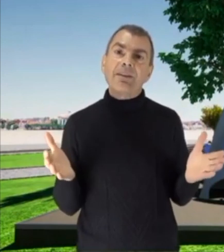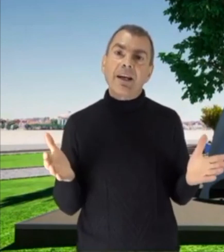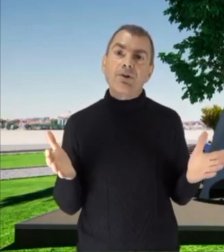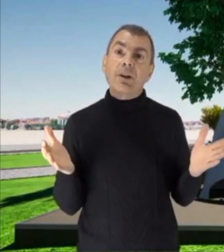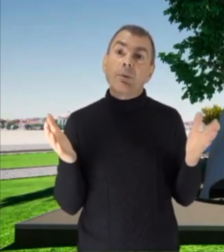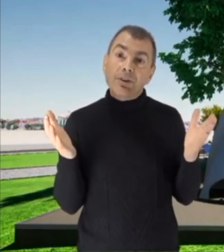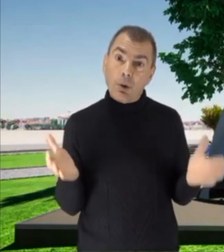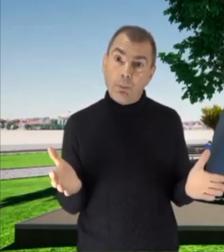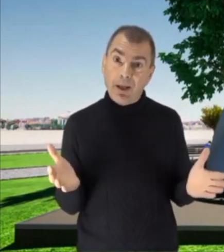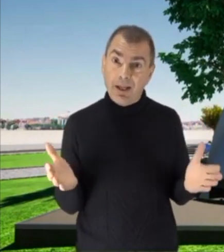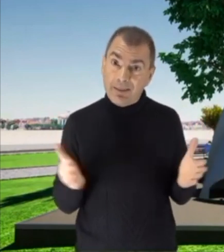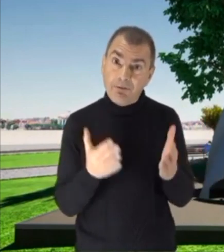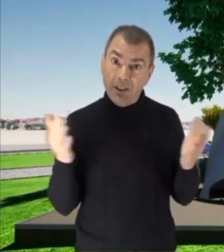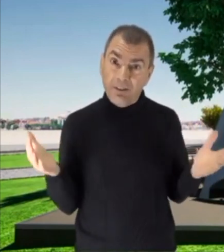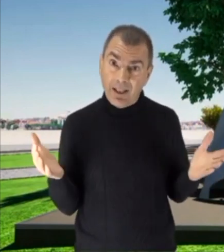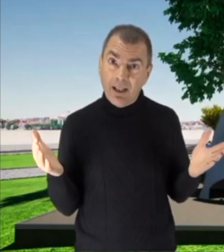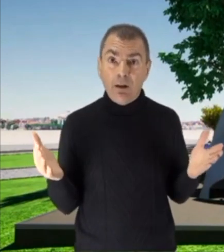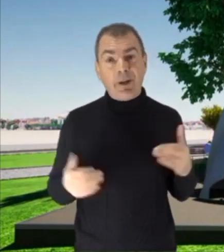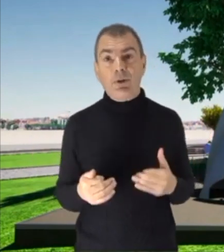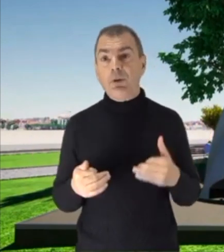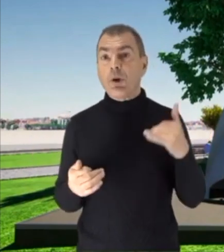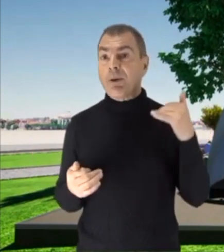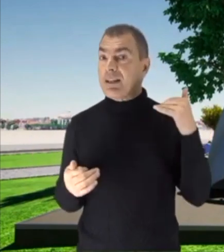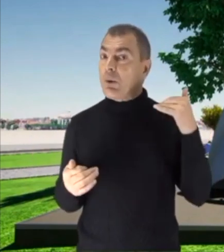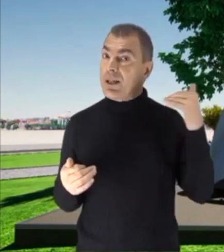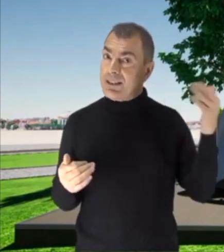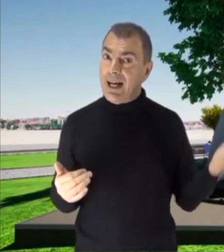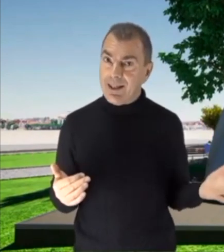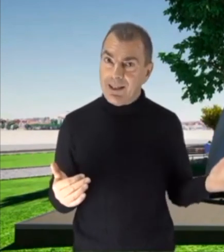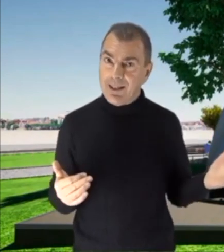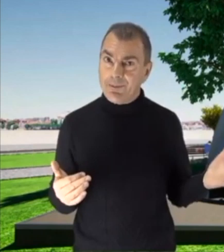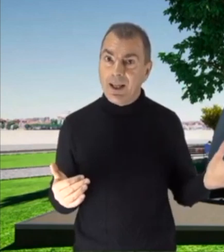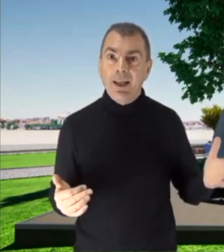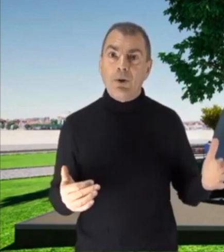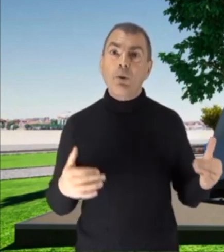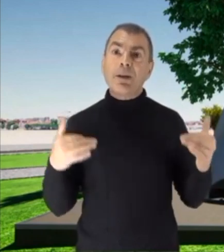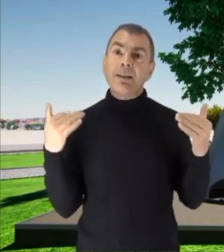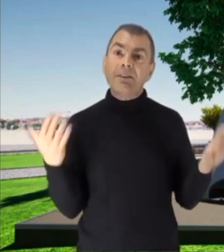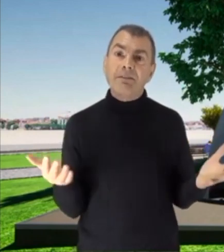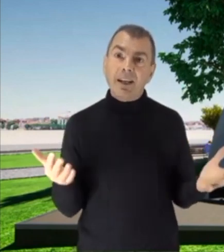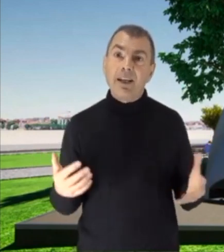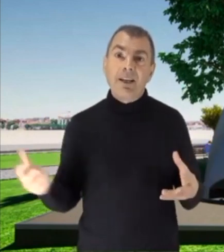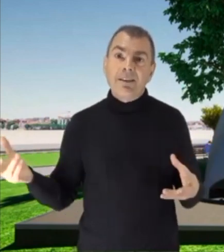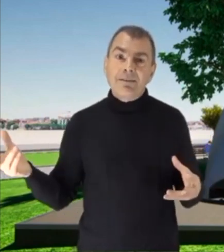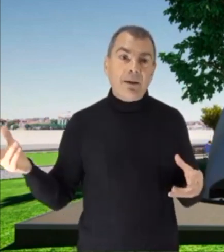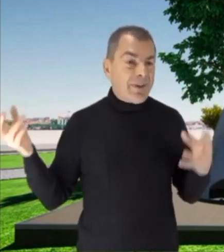messaggio che quest'opera da vivere, perché non è un'opera da guardare, è un'opera da vivere, da